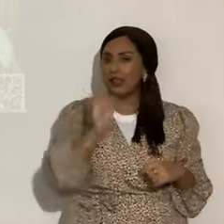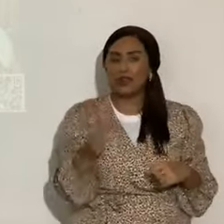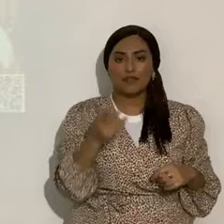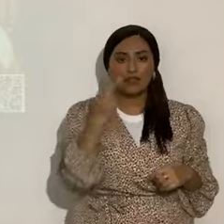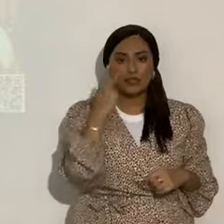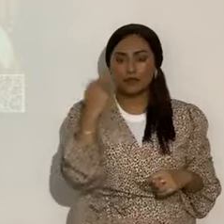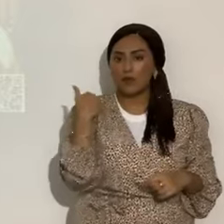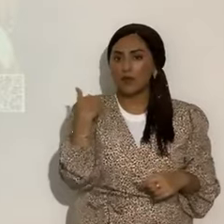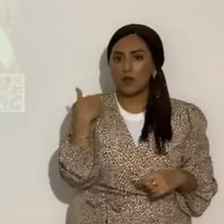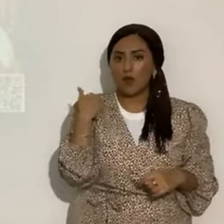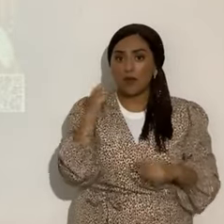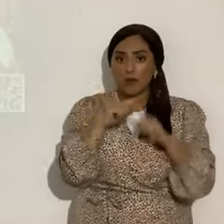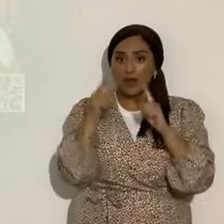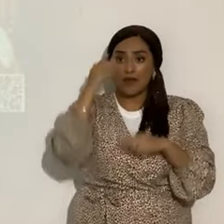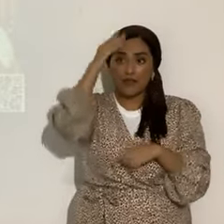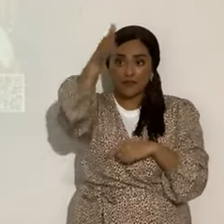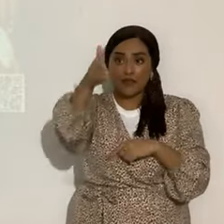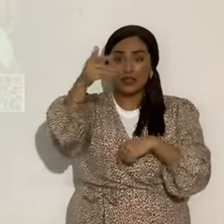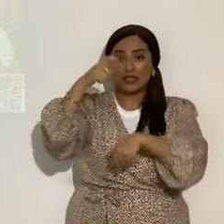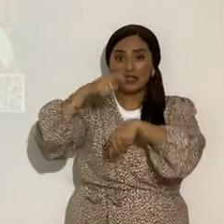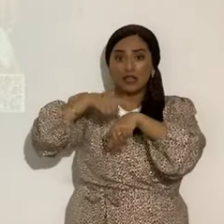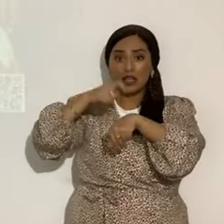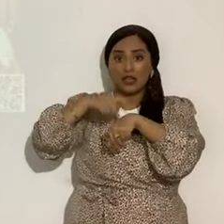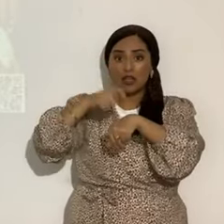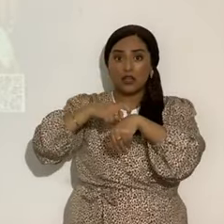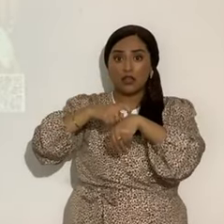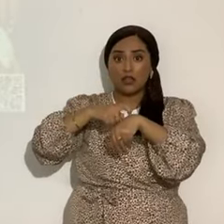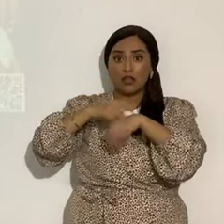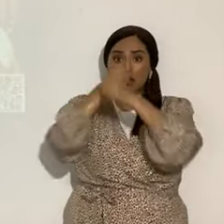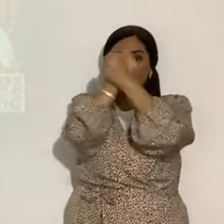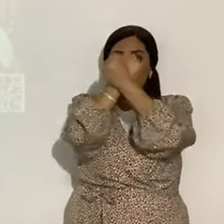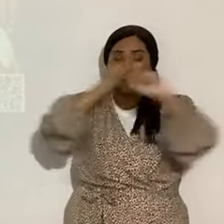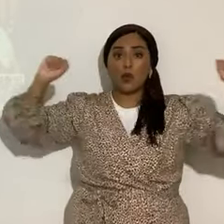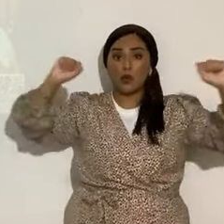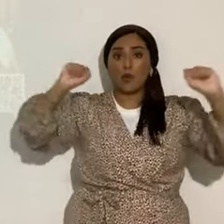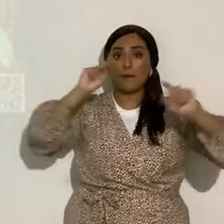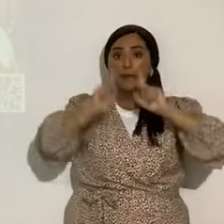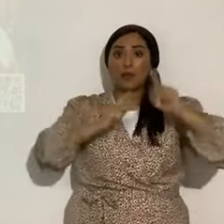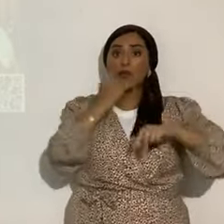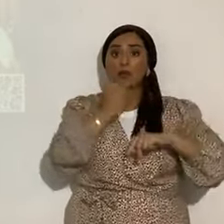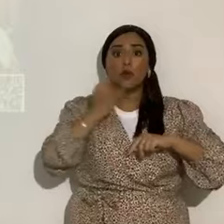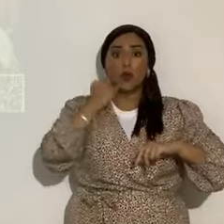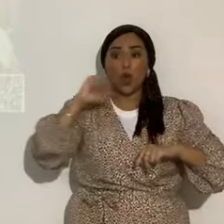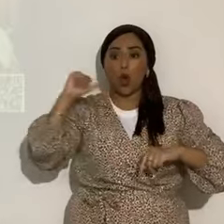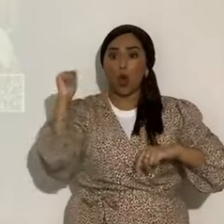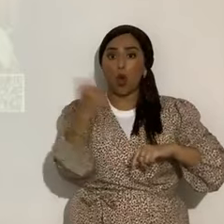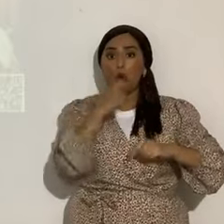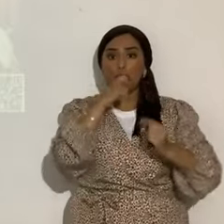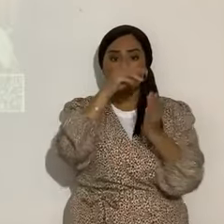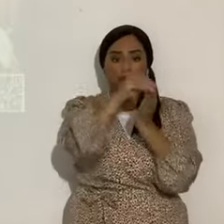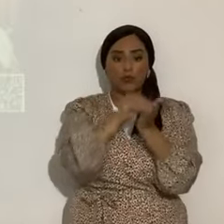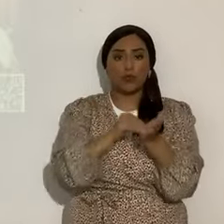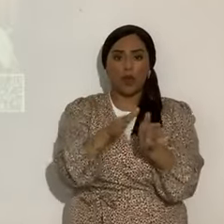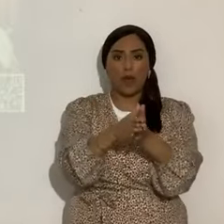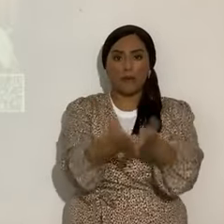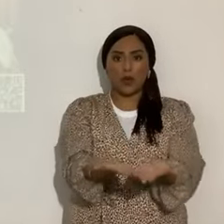entonces. Pero en aquel tiempo, se le ha libertado tu pueblo. Todos los que se hayan escritos en el libro. ¿Cuál libro? De la vida.